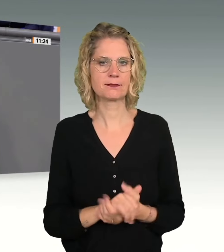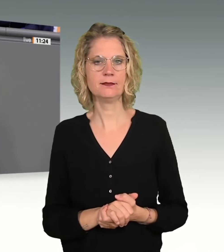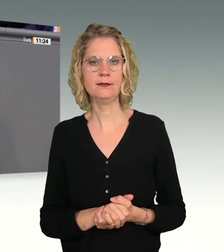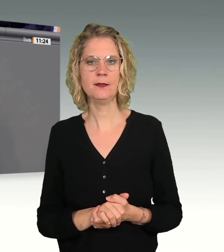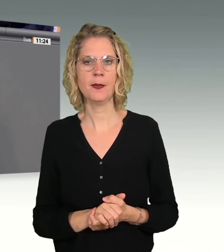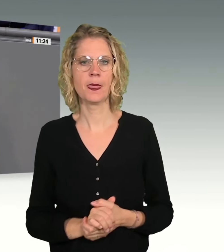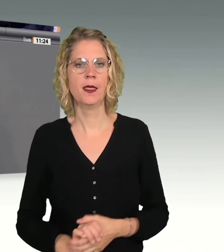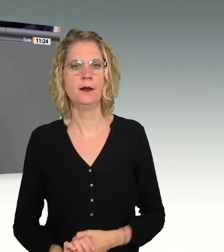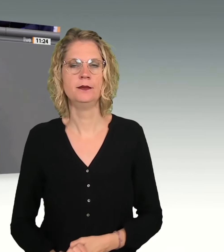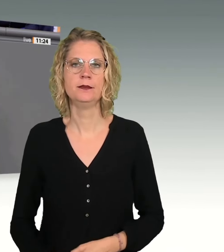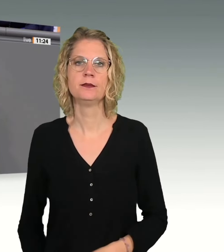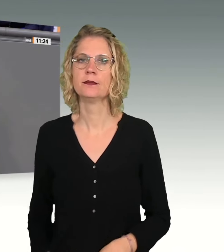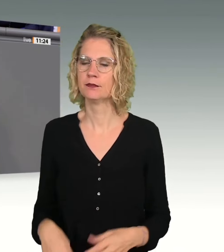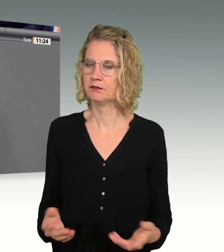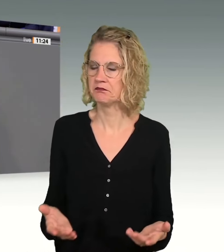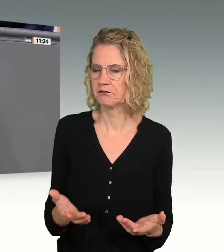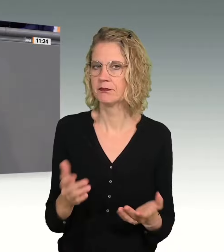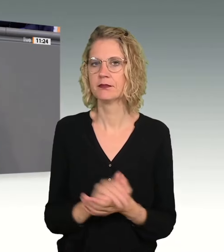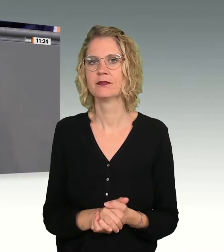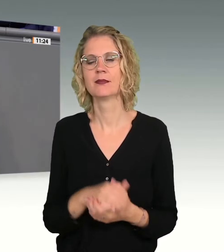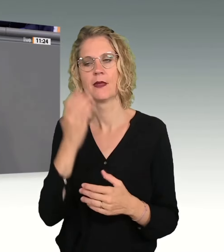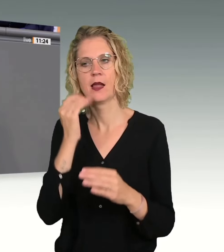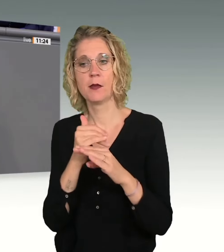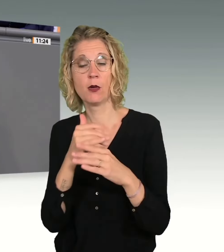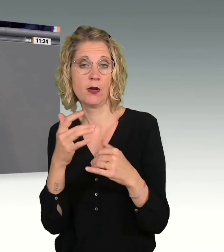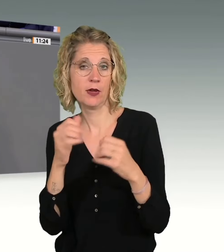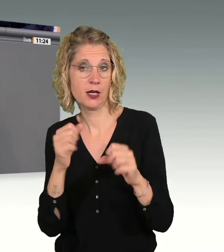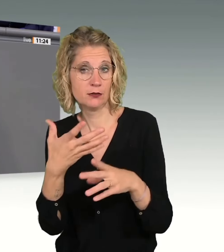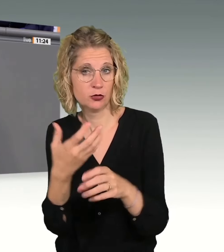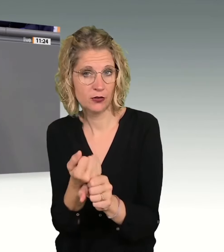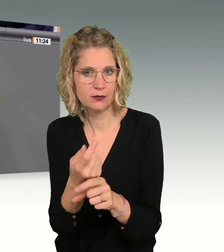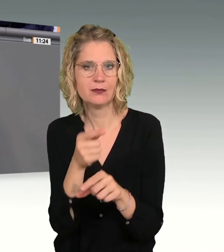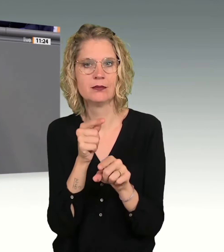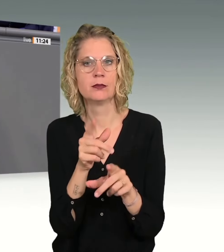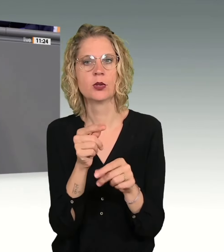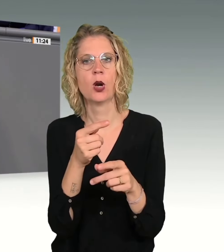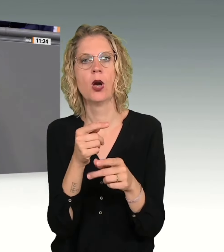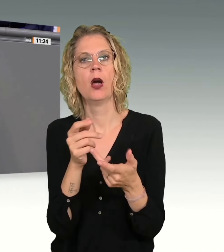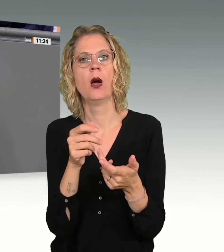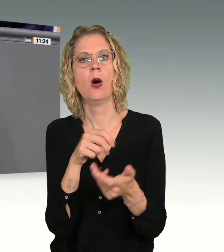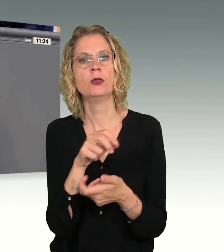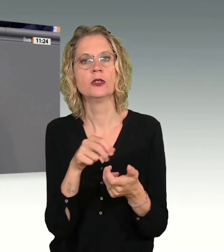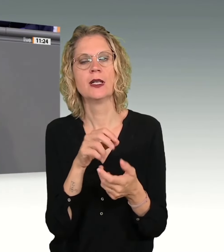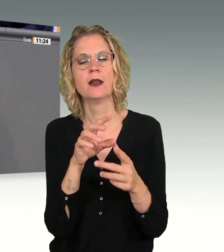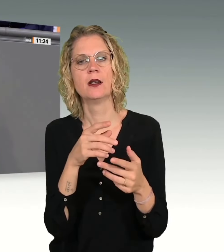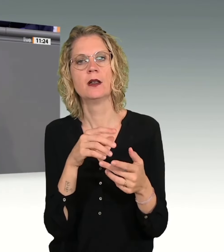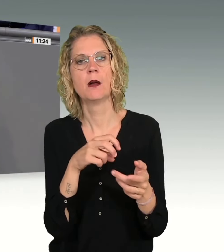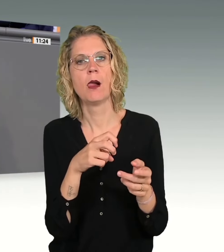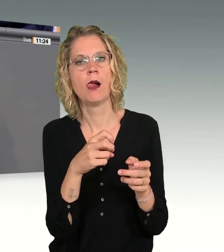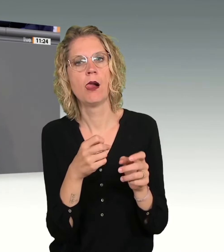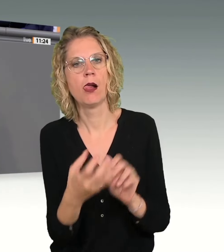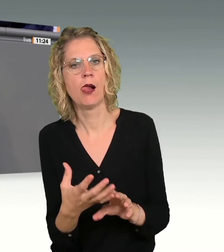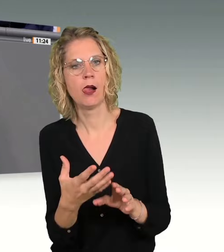wir, indem wir die Umstände, die zu Gewalt führen, adressieren, die Hürden, die Menschen erleben bei der Durchsetzung